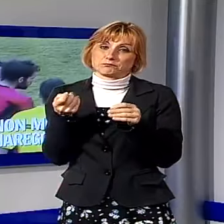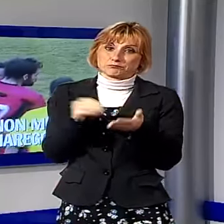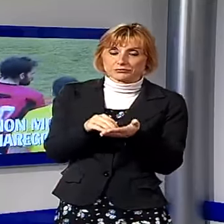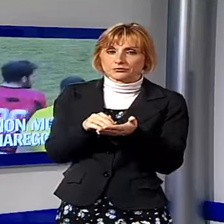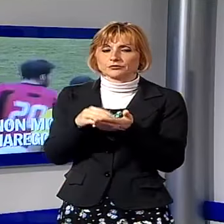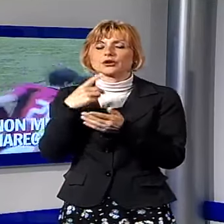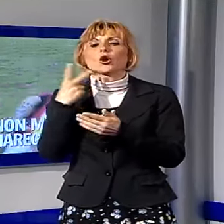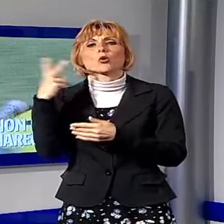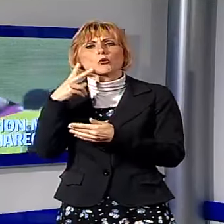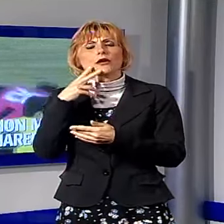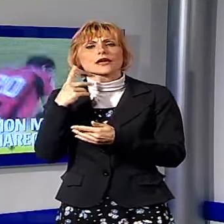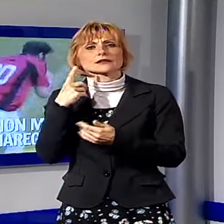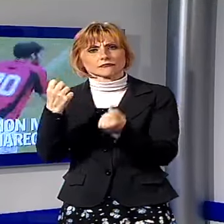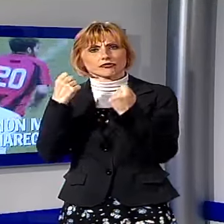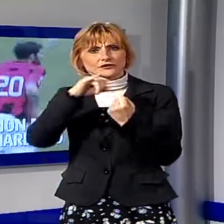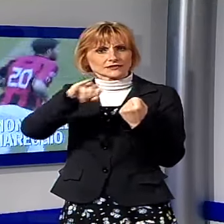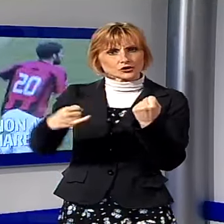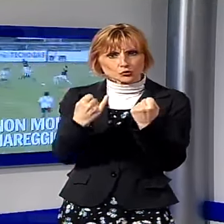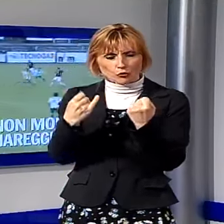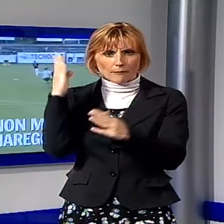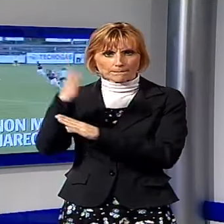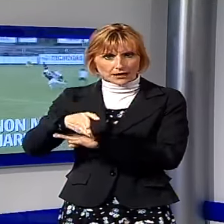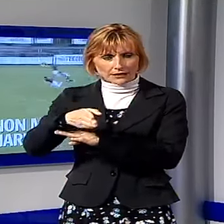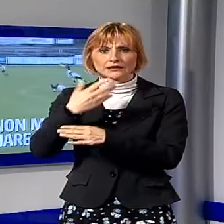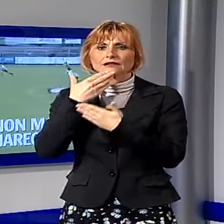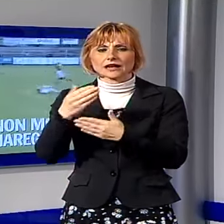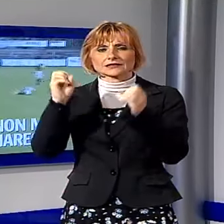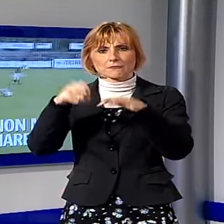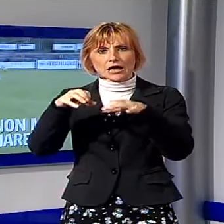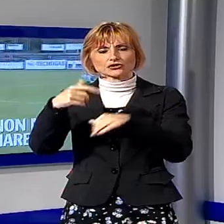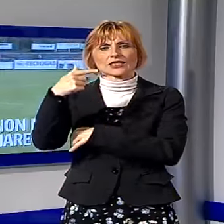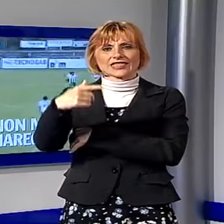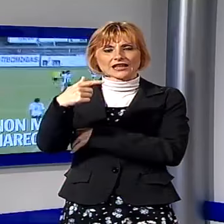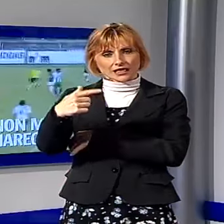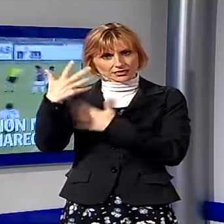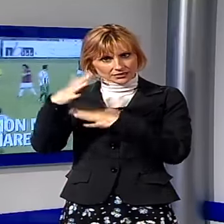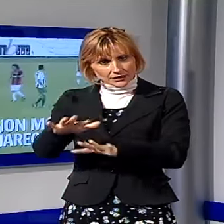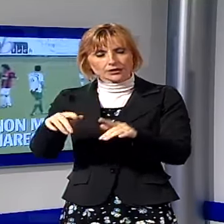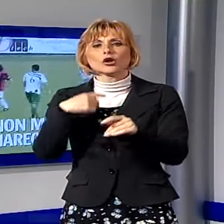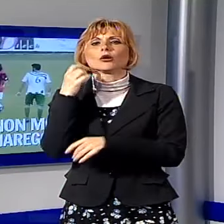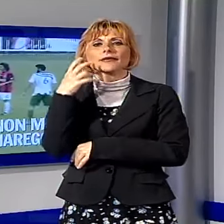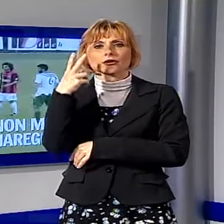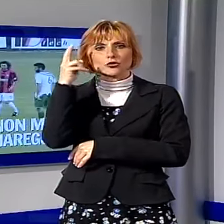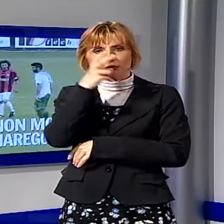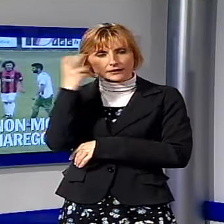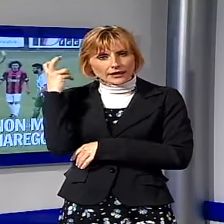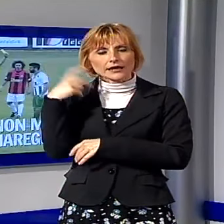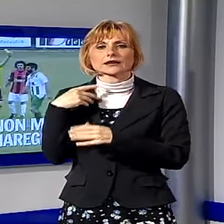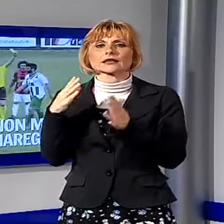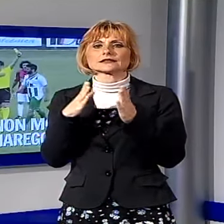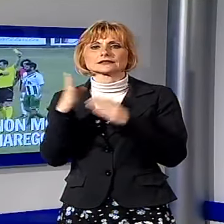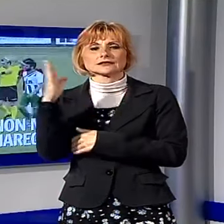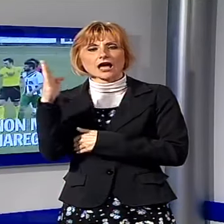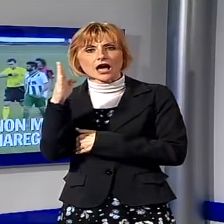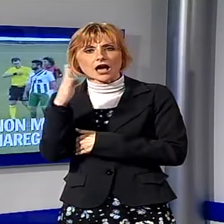sul terreno della tenibile Fortis Juve grazie ad una magia del solito Tarantino. I bianconeri impattano Alpini al cospetto del